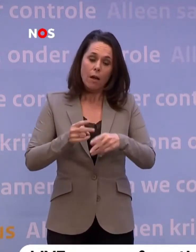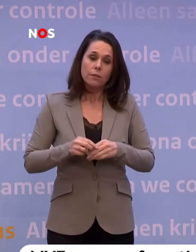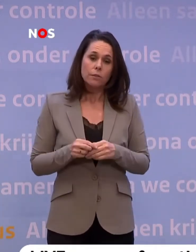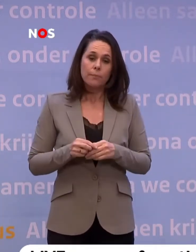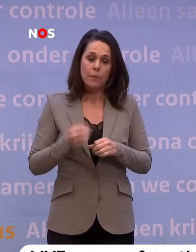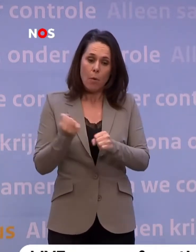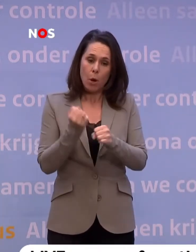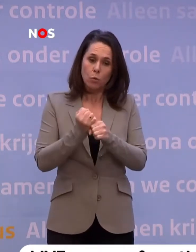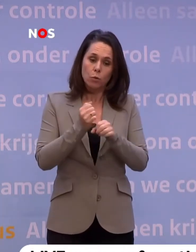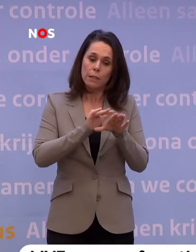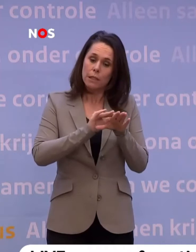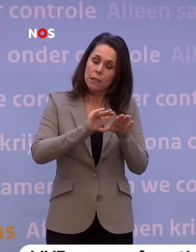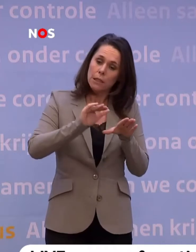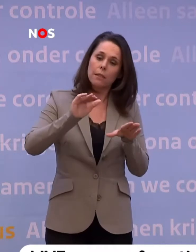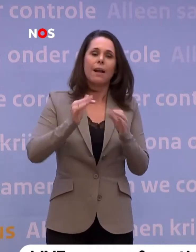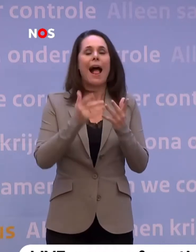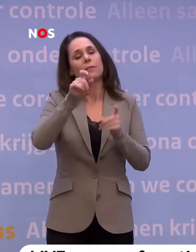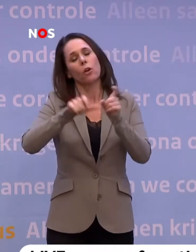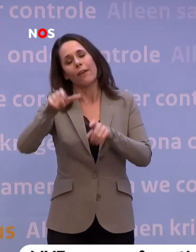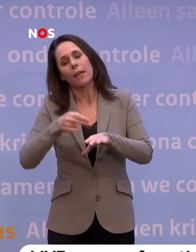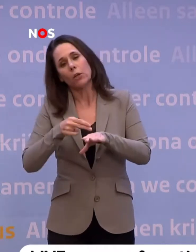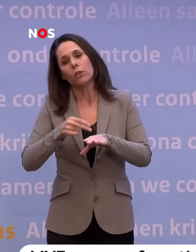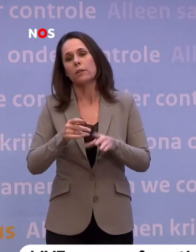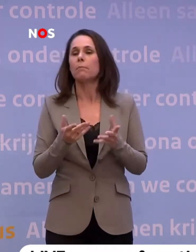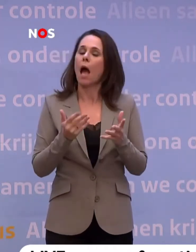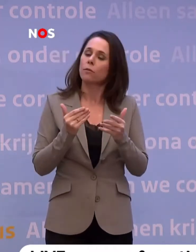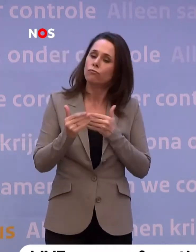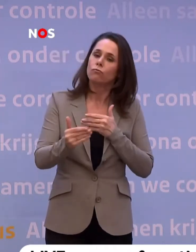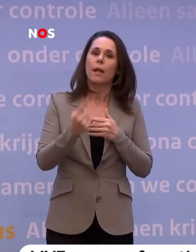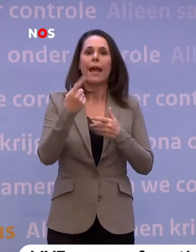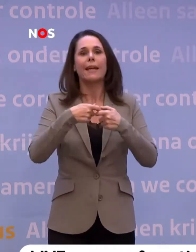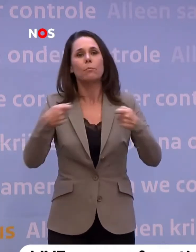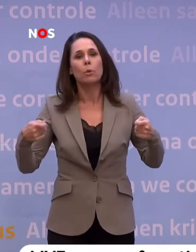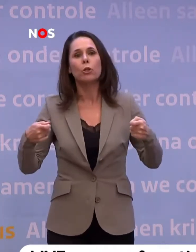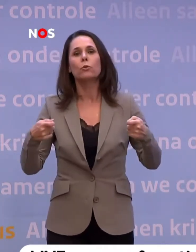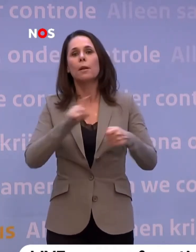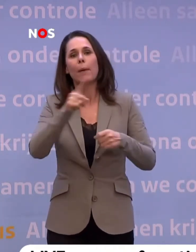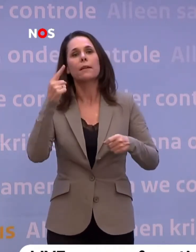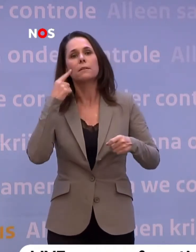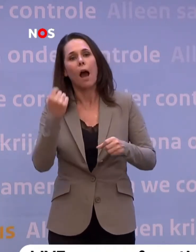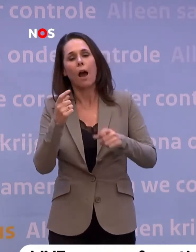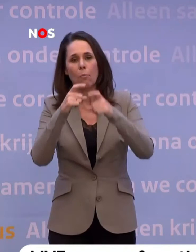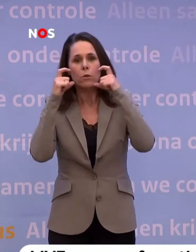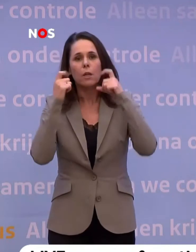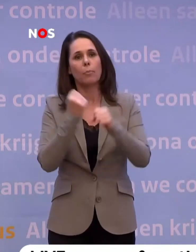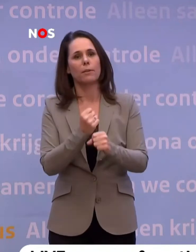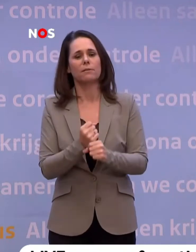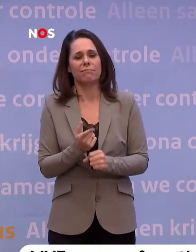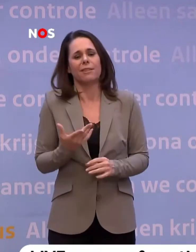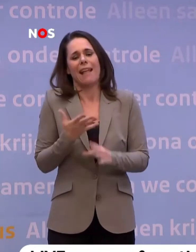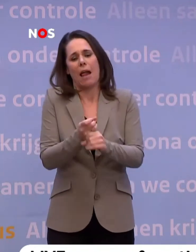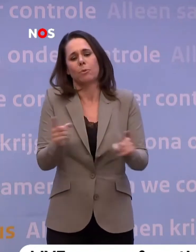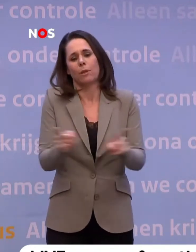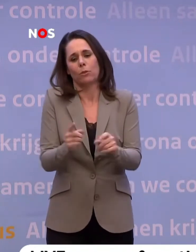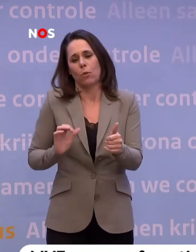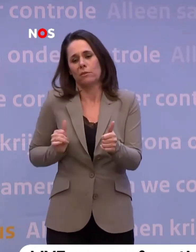de productie op den duur... ...dat zal een aantal weken duren, maar op den duur... ...een miljoen mondkapjes per dag zal zijn. Nou, dat helpt natuurlijk geweldig om dat tekort